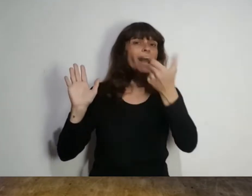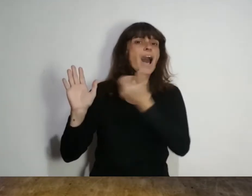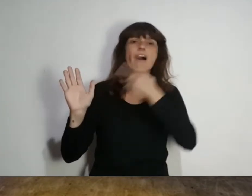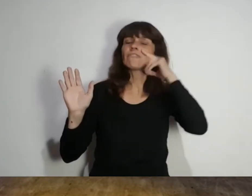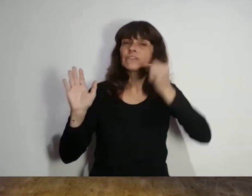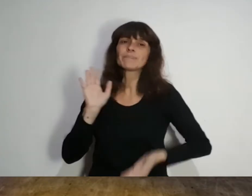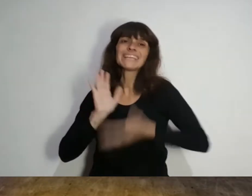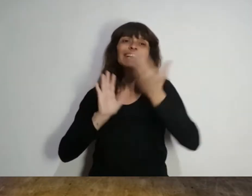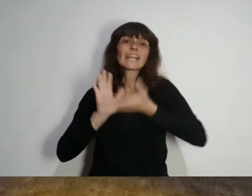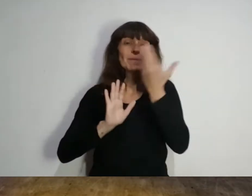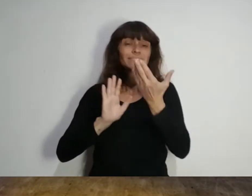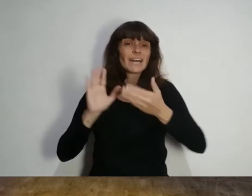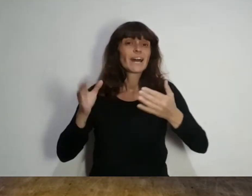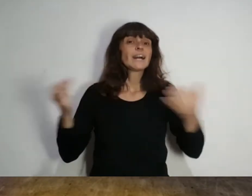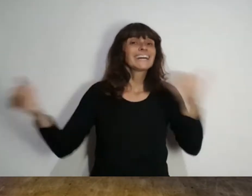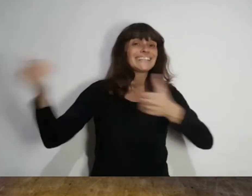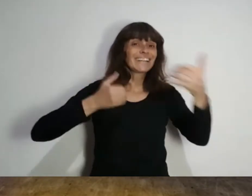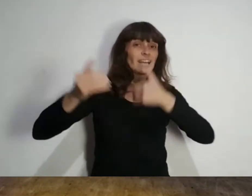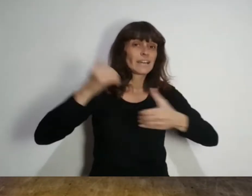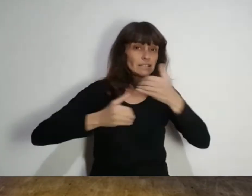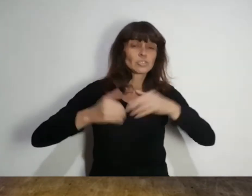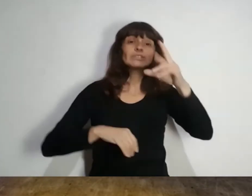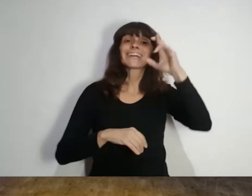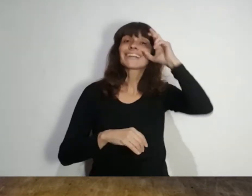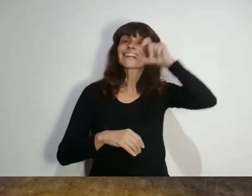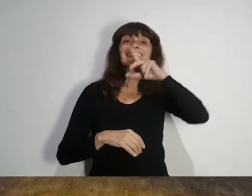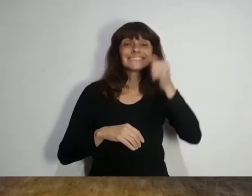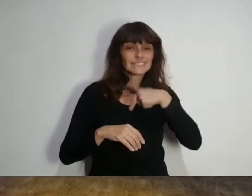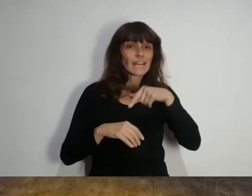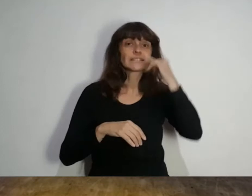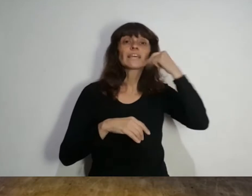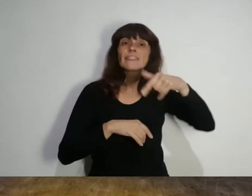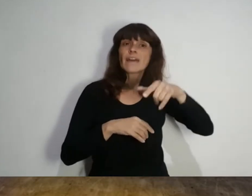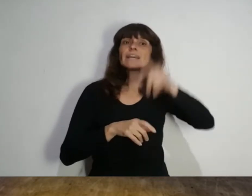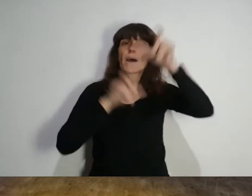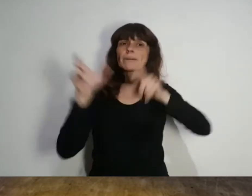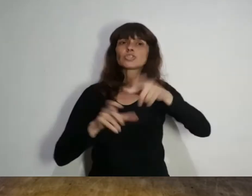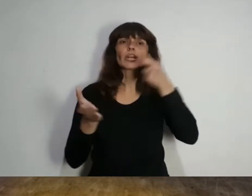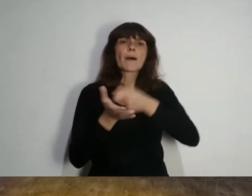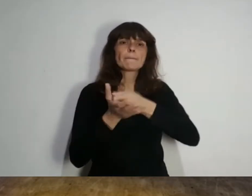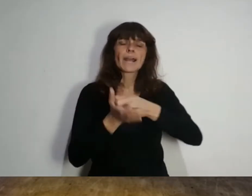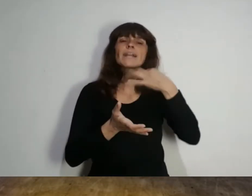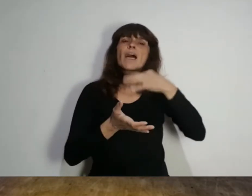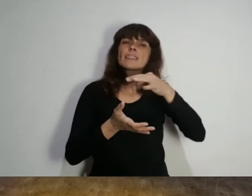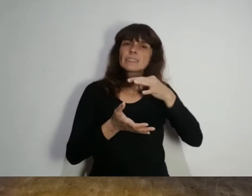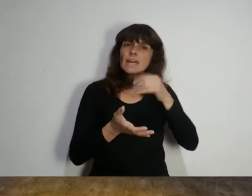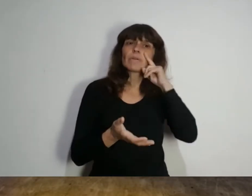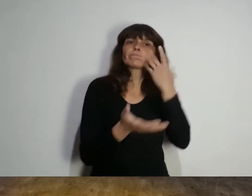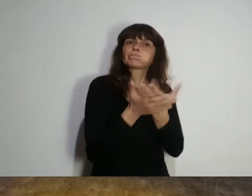la AFIP incrementará el umbral de ingresos y rentas a partir del cual los contribuyentes deben presentar la